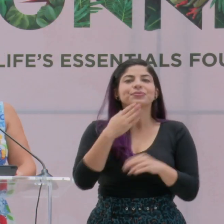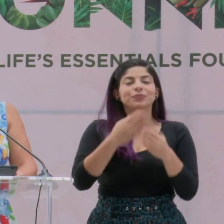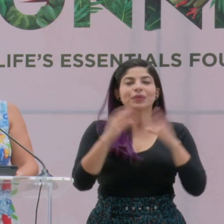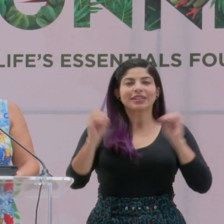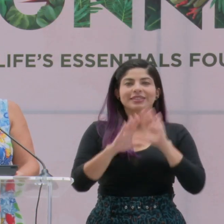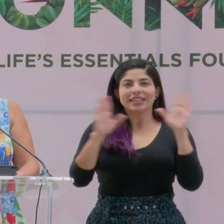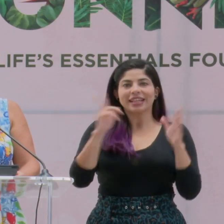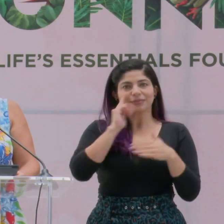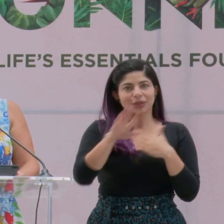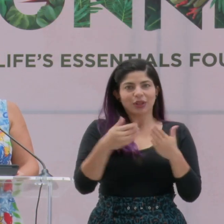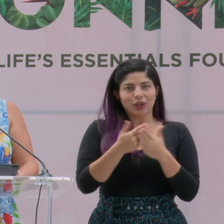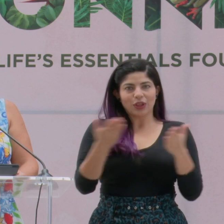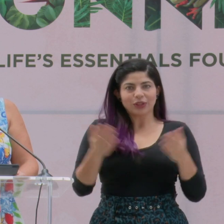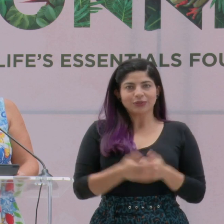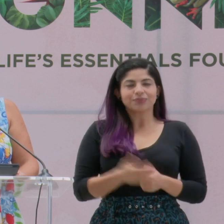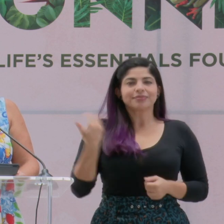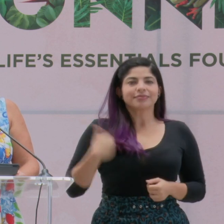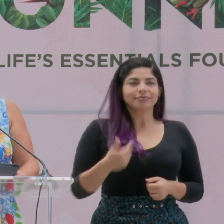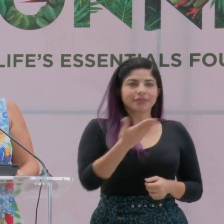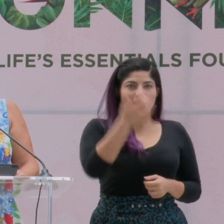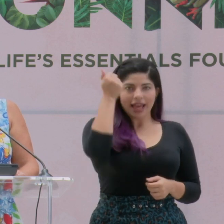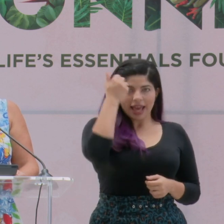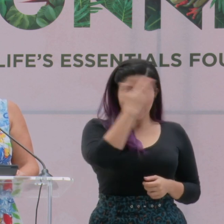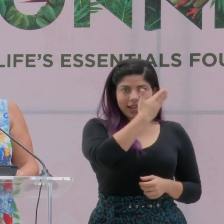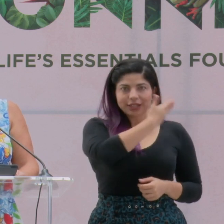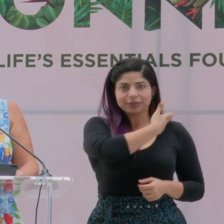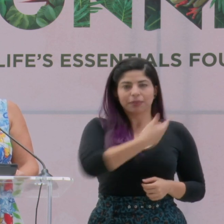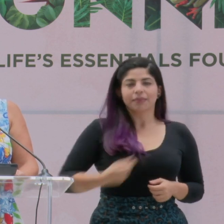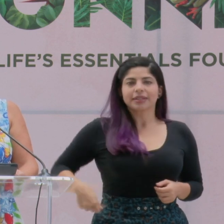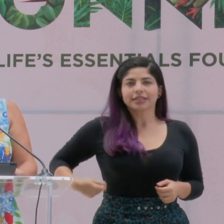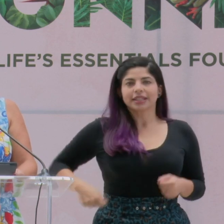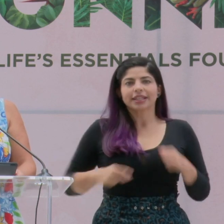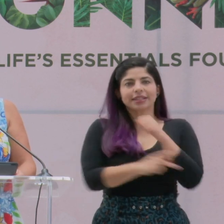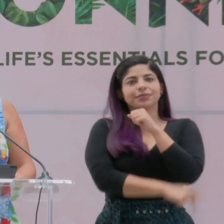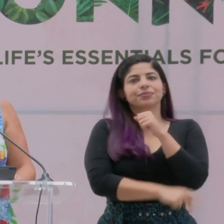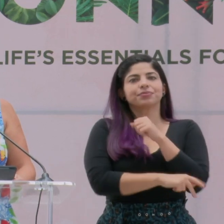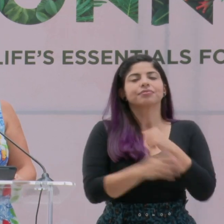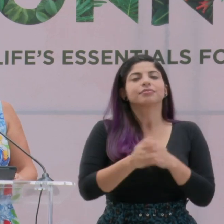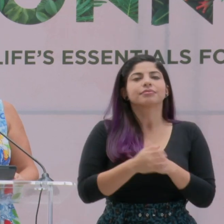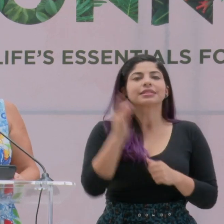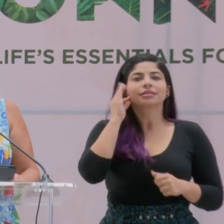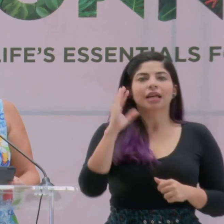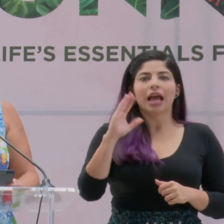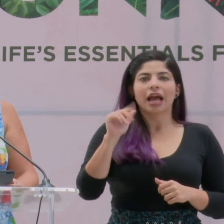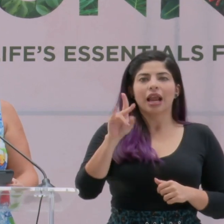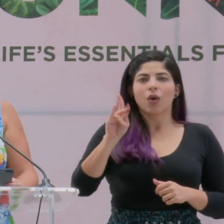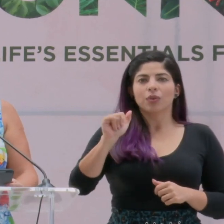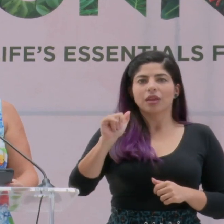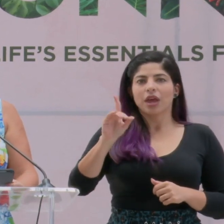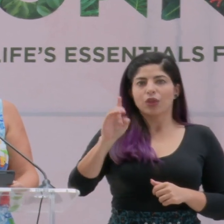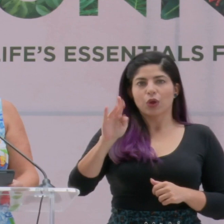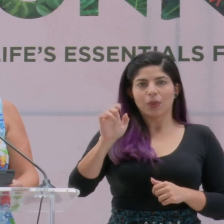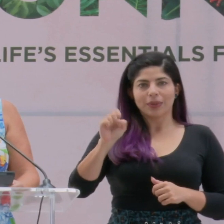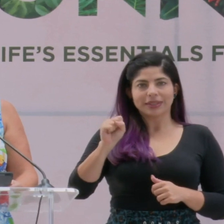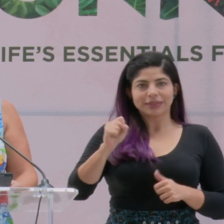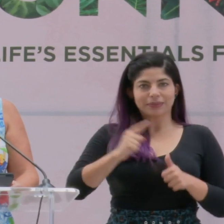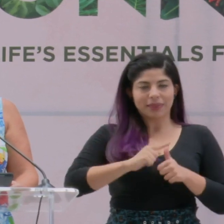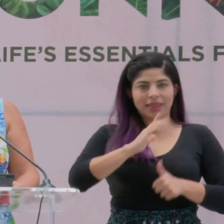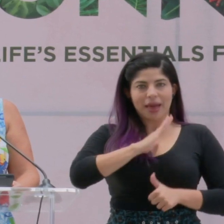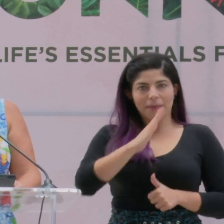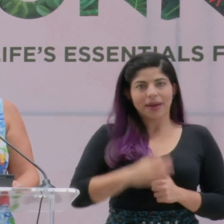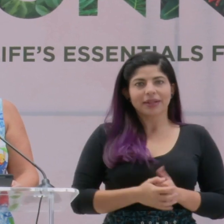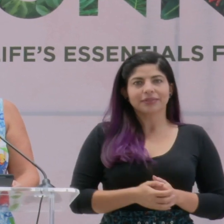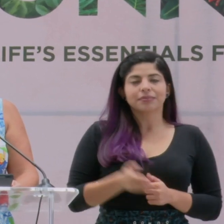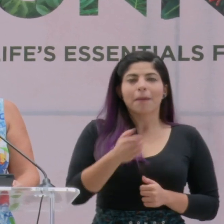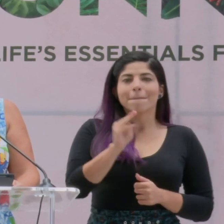y todas. Señor Carlos Alvarado, presidente de la República, señora doña Claudia Robles, primera dama,